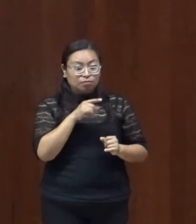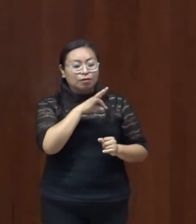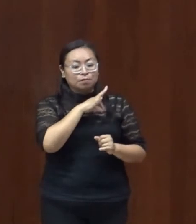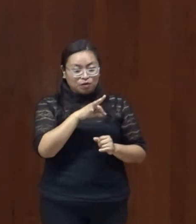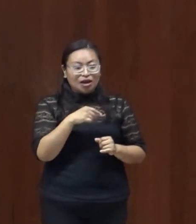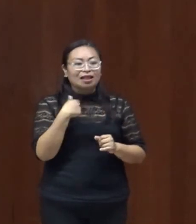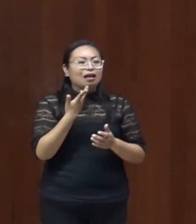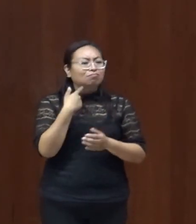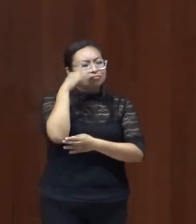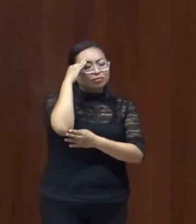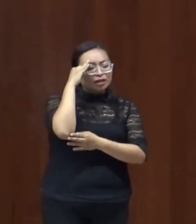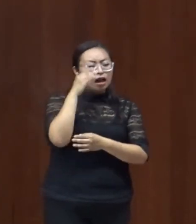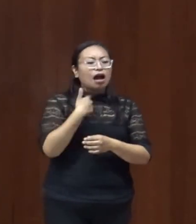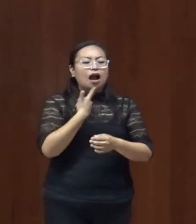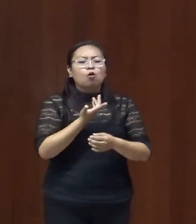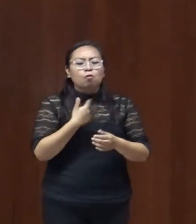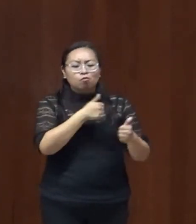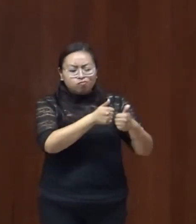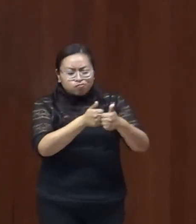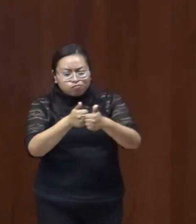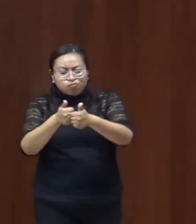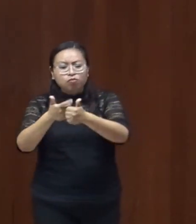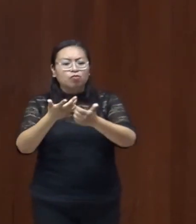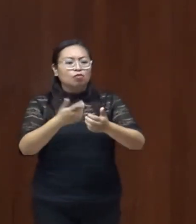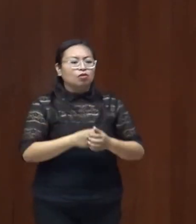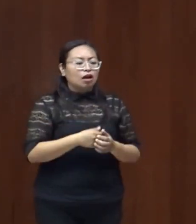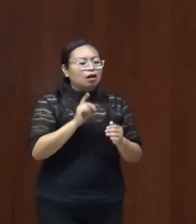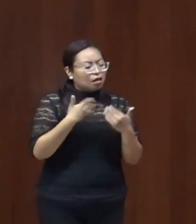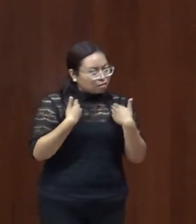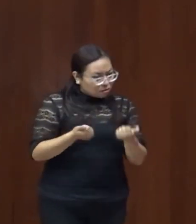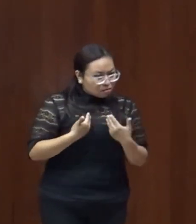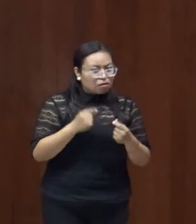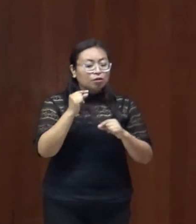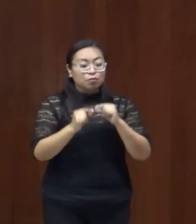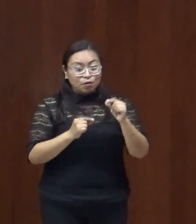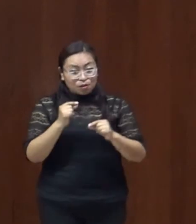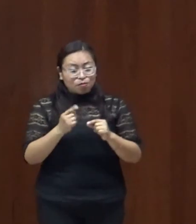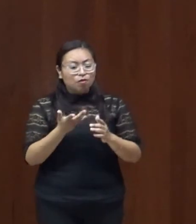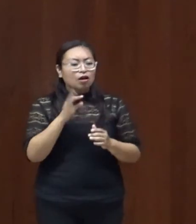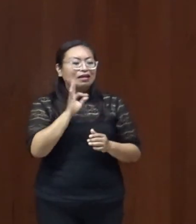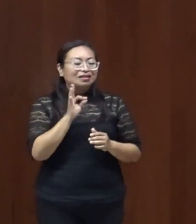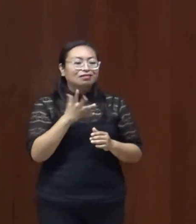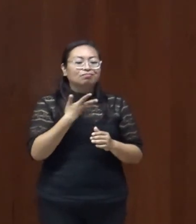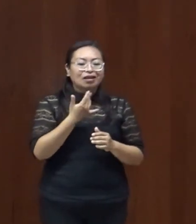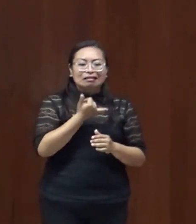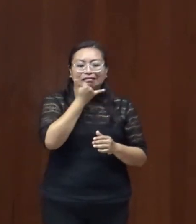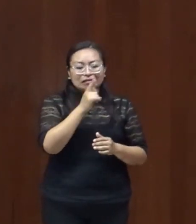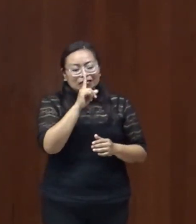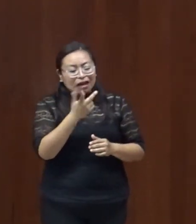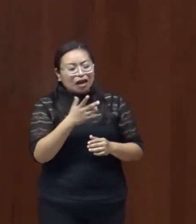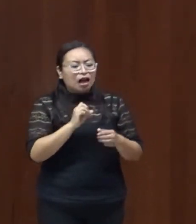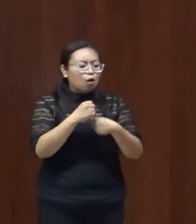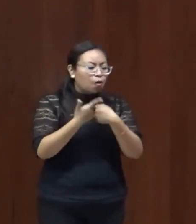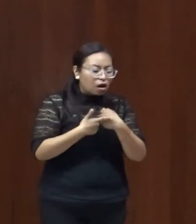cómo ir acompañando también y comprendiendo lo que menos sucede como grupo